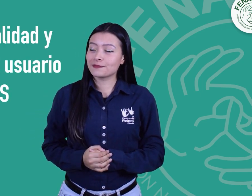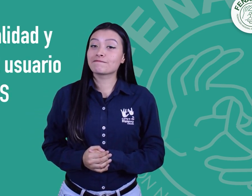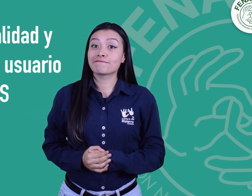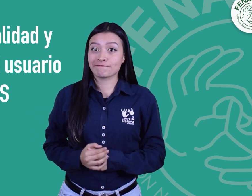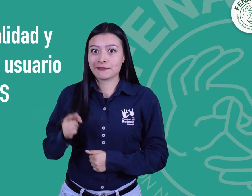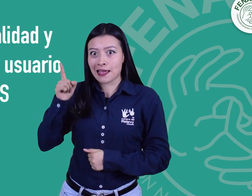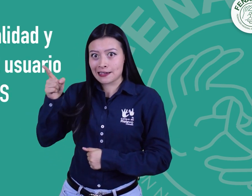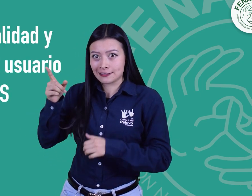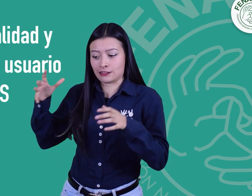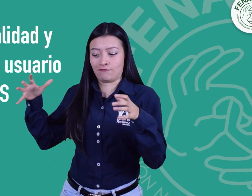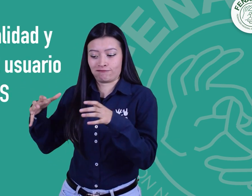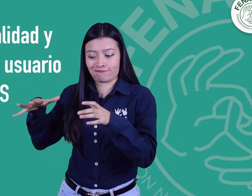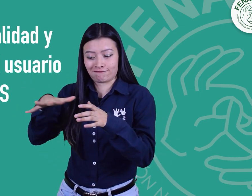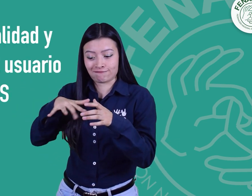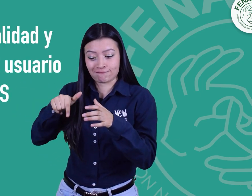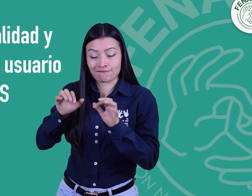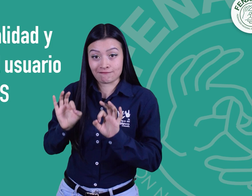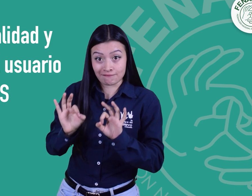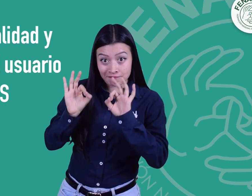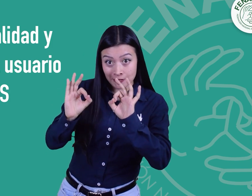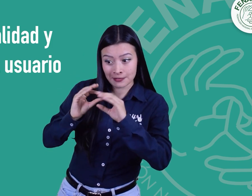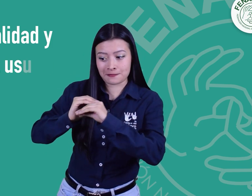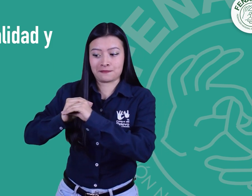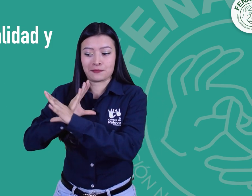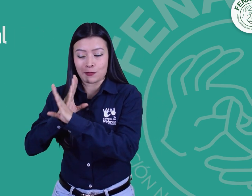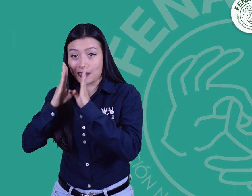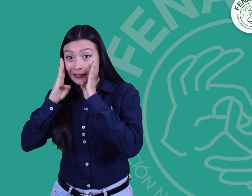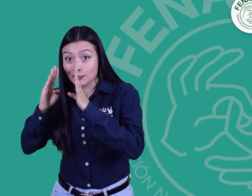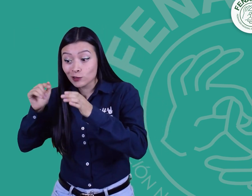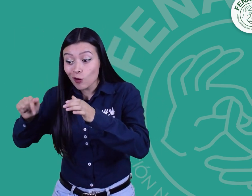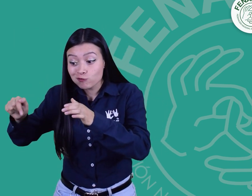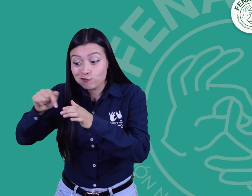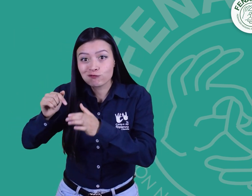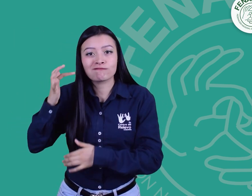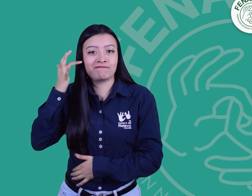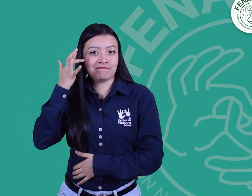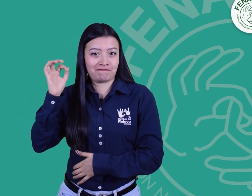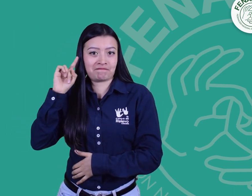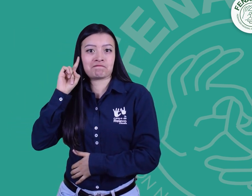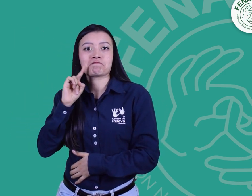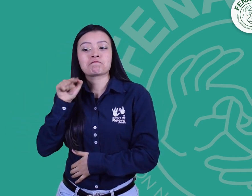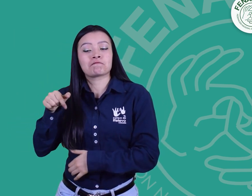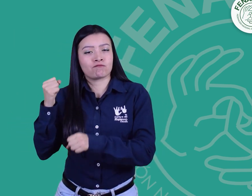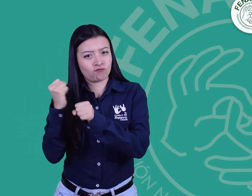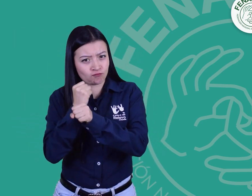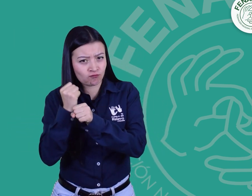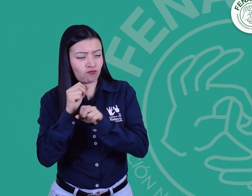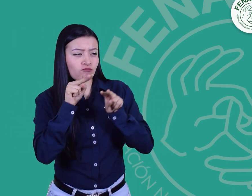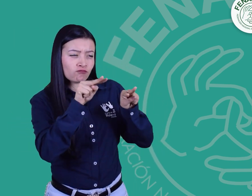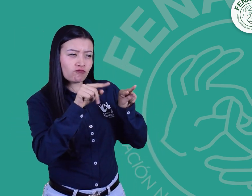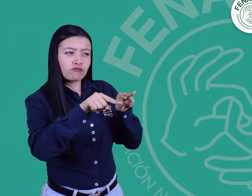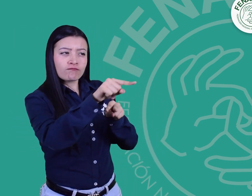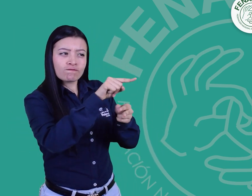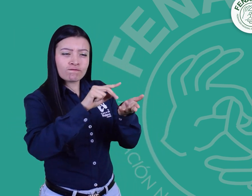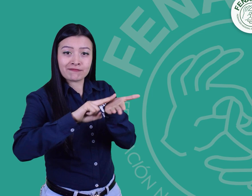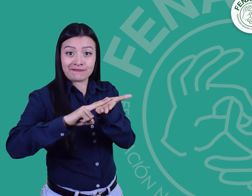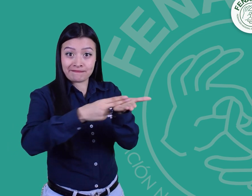y atención al usuario PQRS. El equipo de esta área, conformado por personas sordas y oyentes, se encarga de hacer monitoreo a los